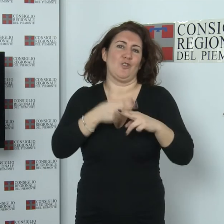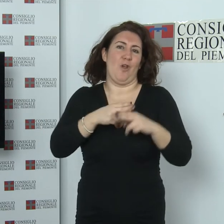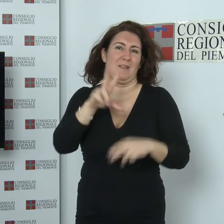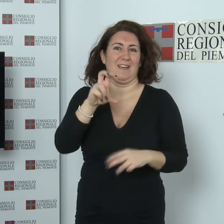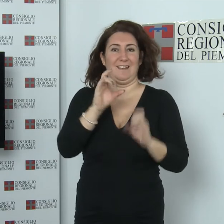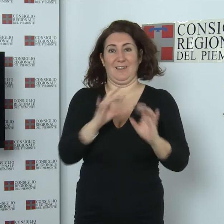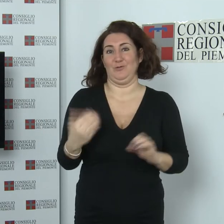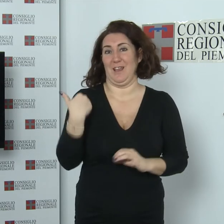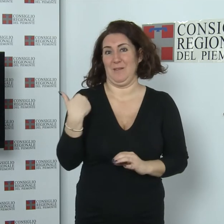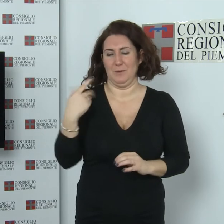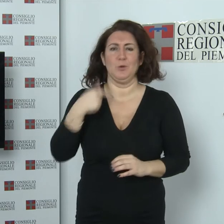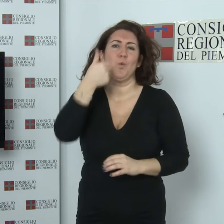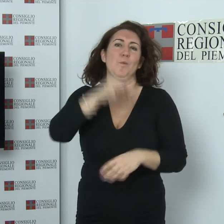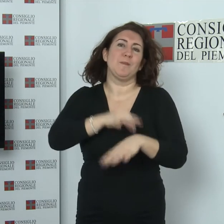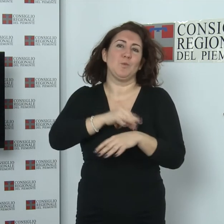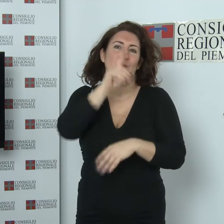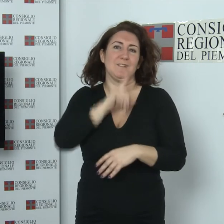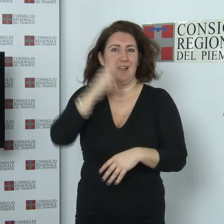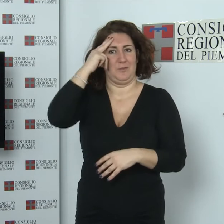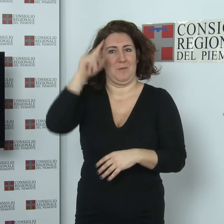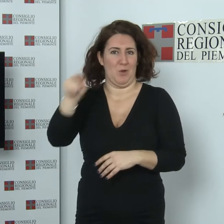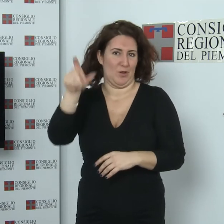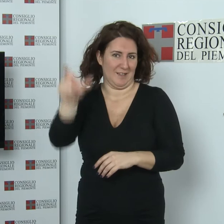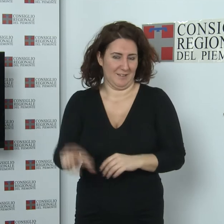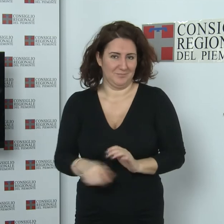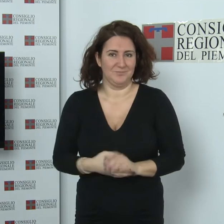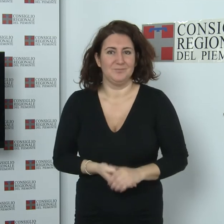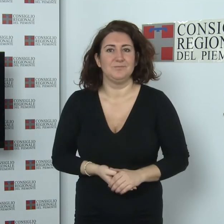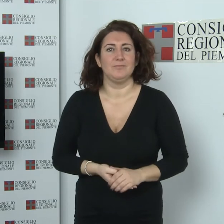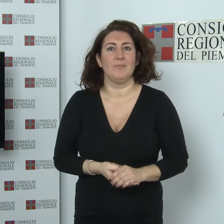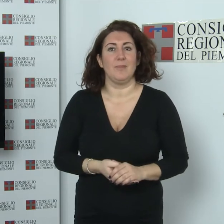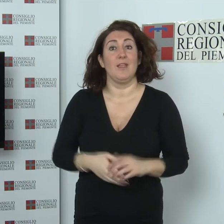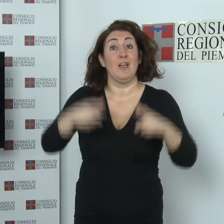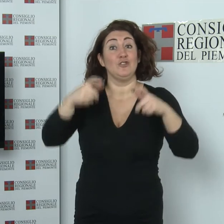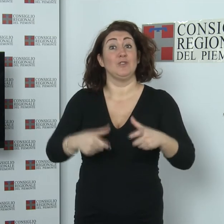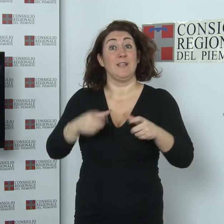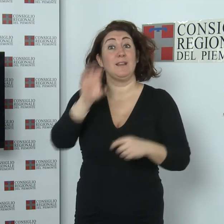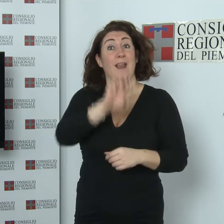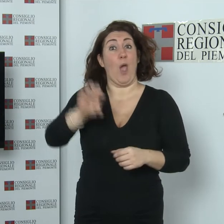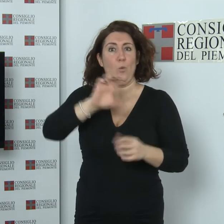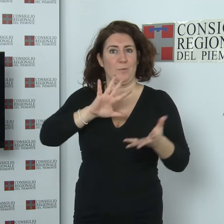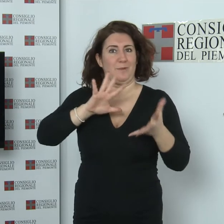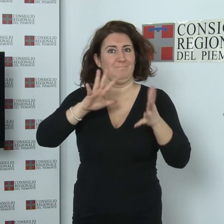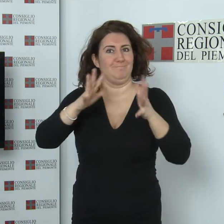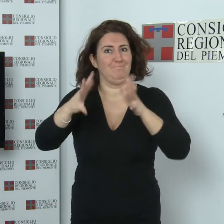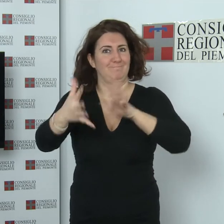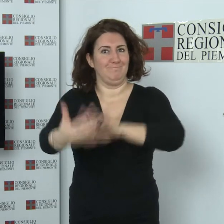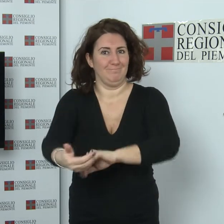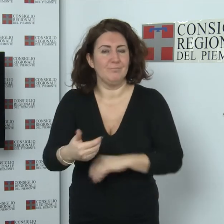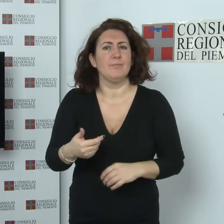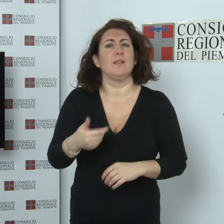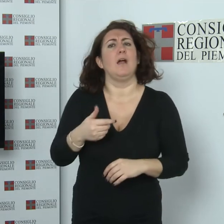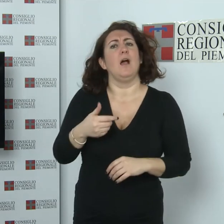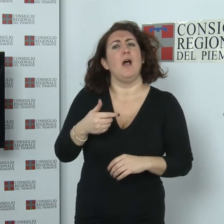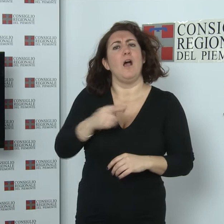ha poi osservato un minuto di silenzio in sua memoria. Diventiamo cittadini europei C'è tempo fino al 18 gennaio per